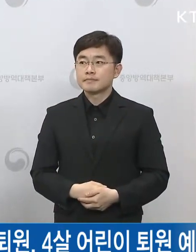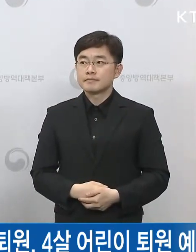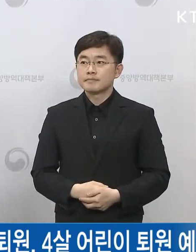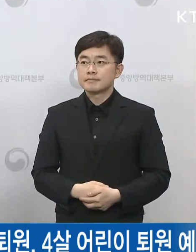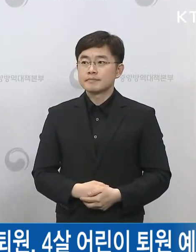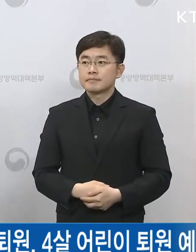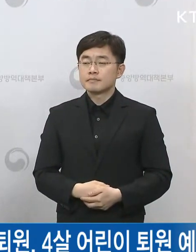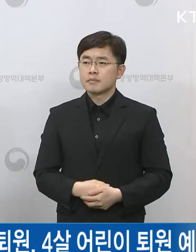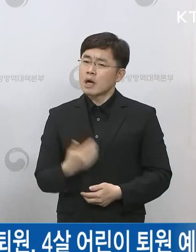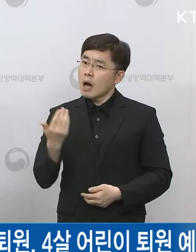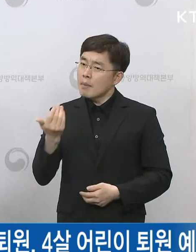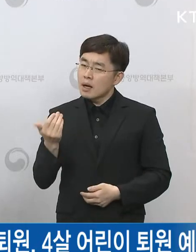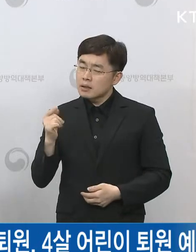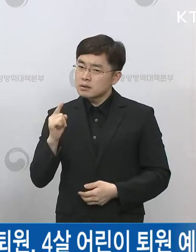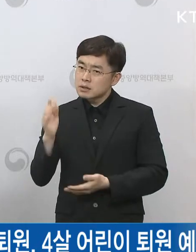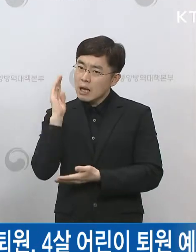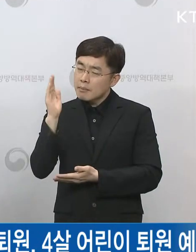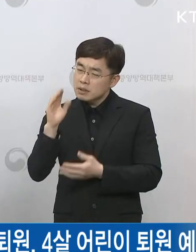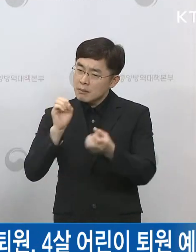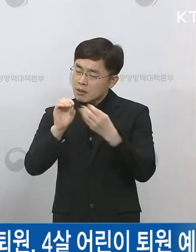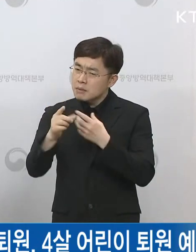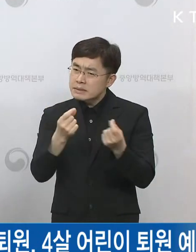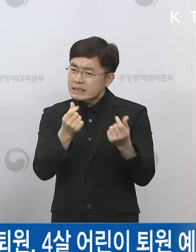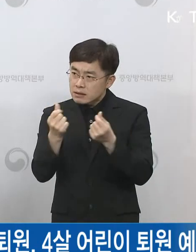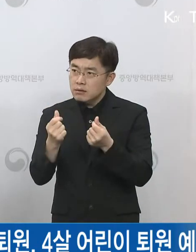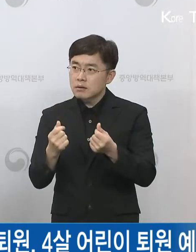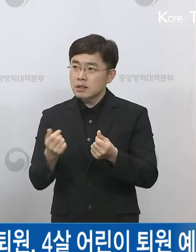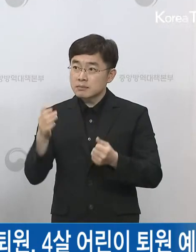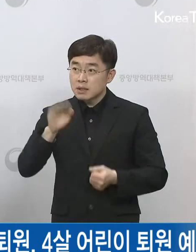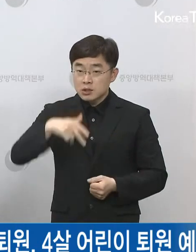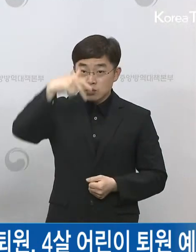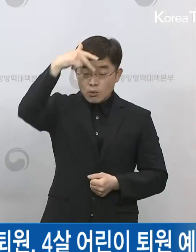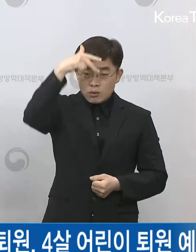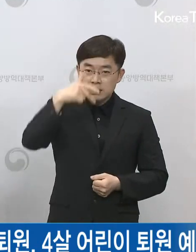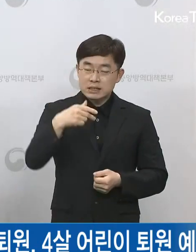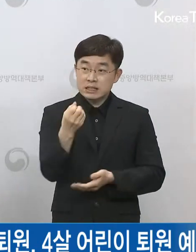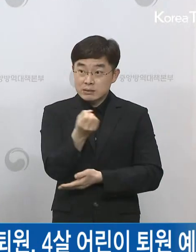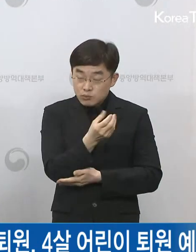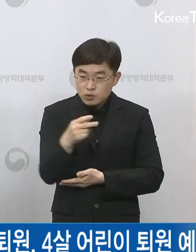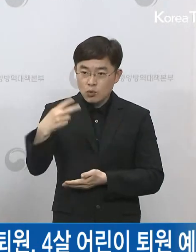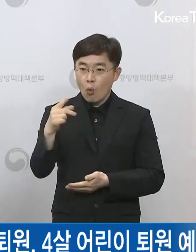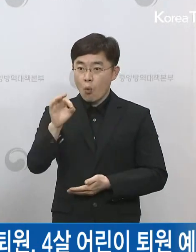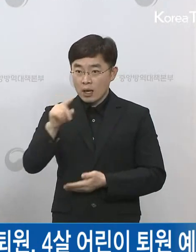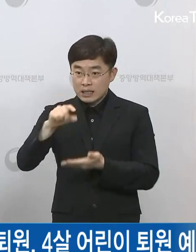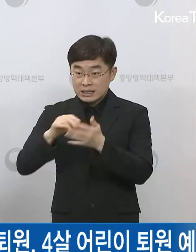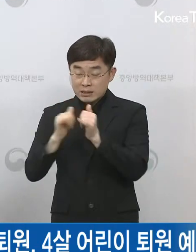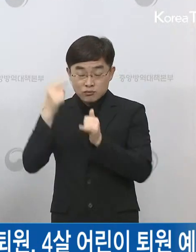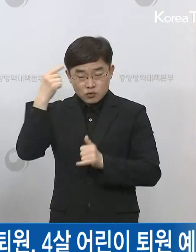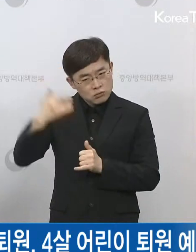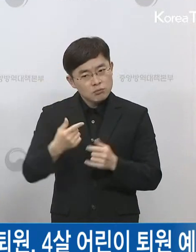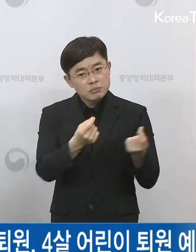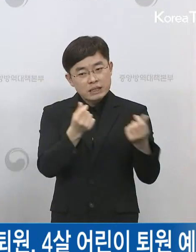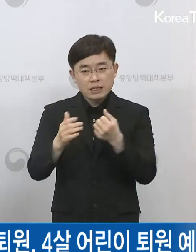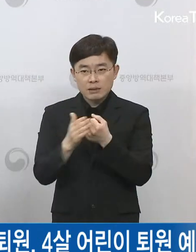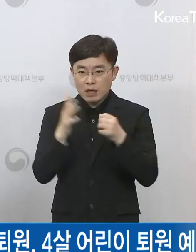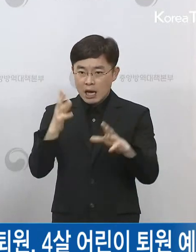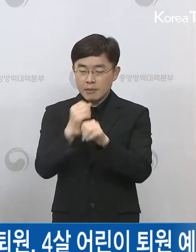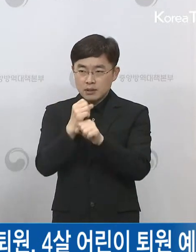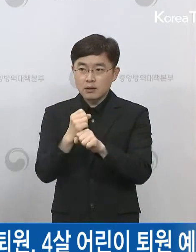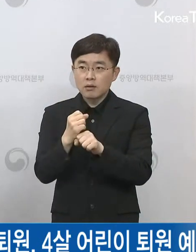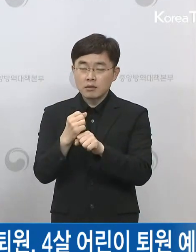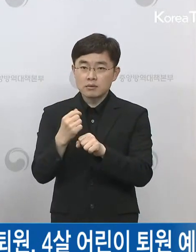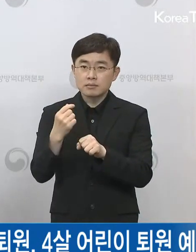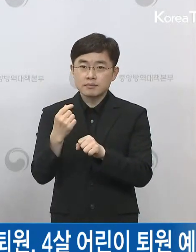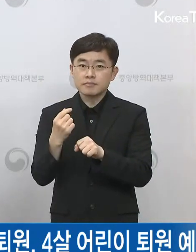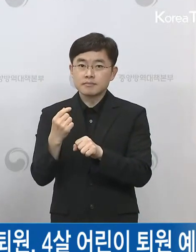이 답변은 좀 되었지만 조선일도 기자님, 중앙일도 기자님 유사한 질문 주셔서 연속으로 읽겠습니다. 추가